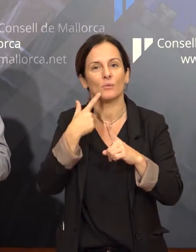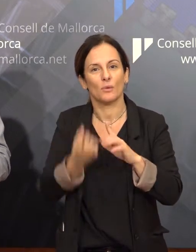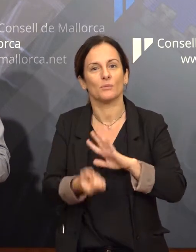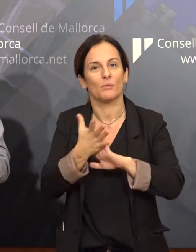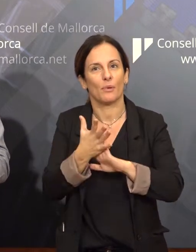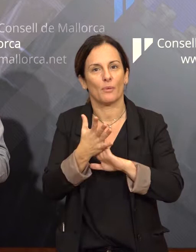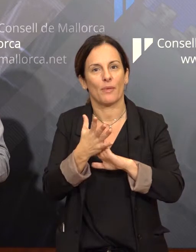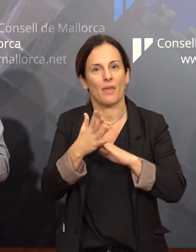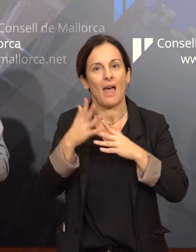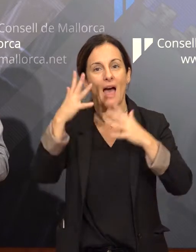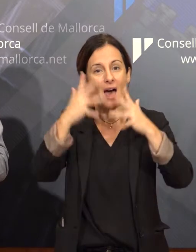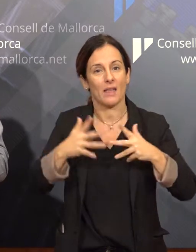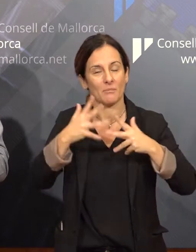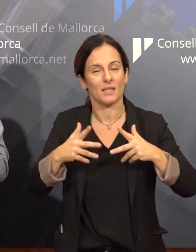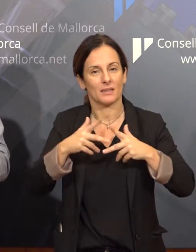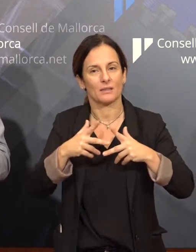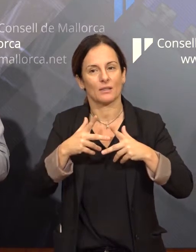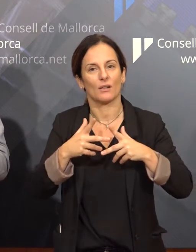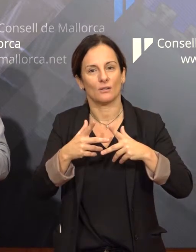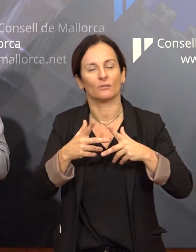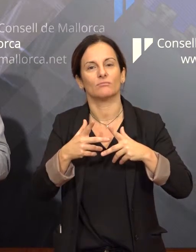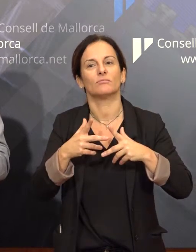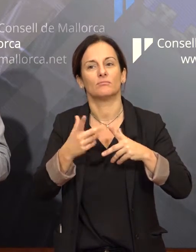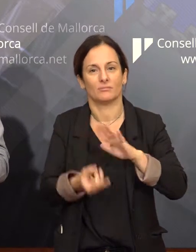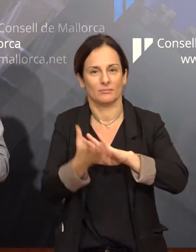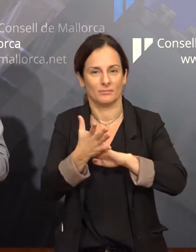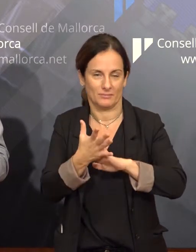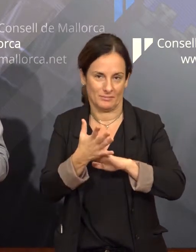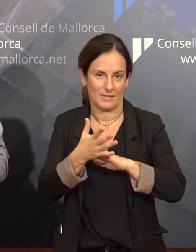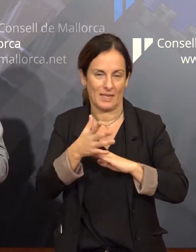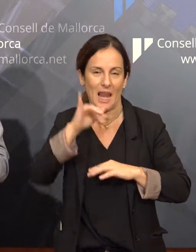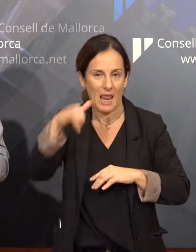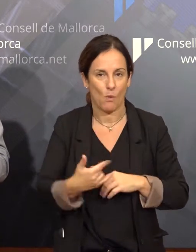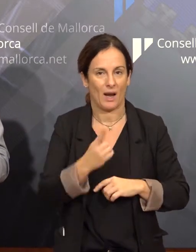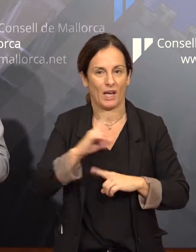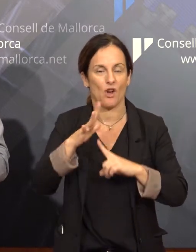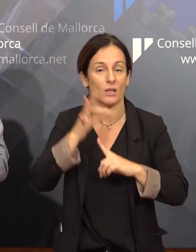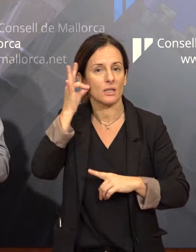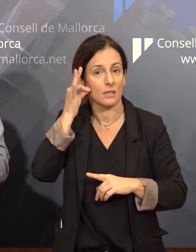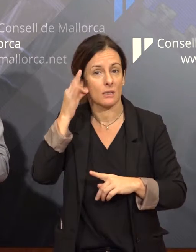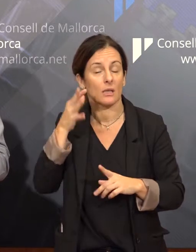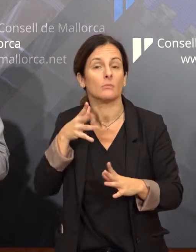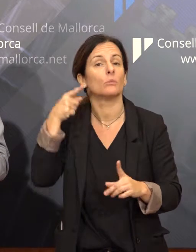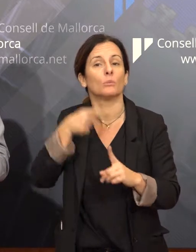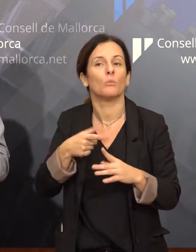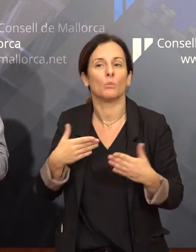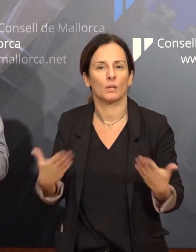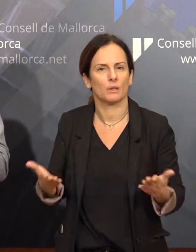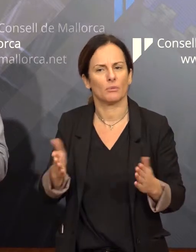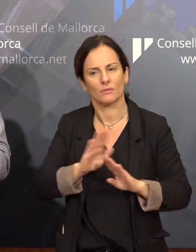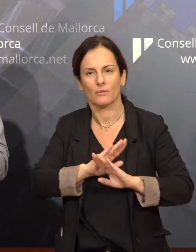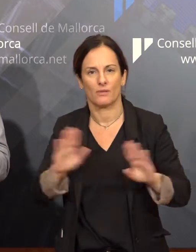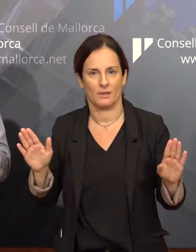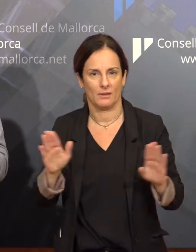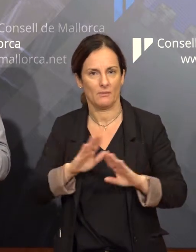principalment per evitar tot aquest procés d'invisibilització que pateix la dona pel fet d'escloure el que